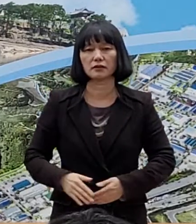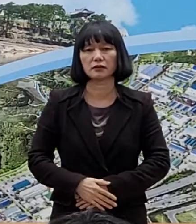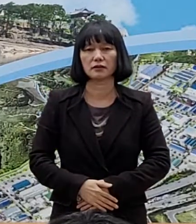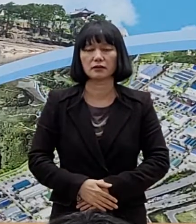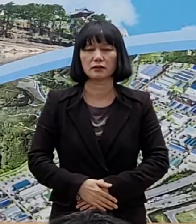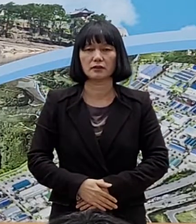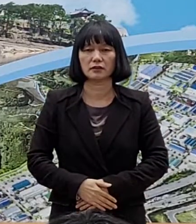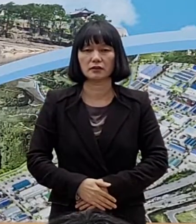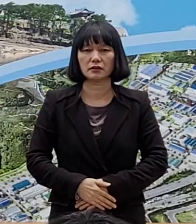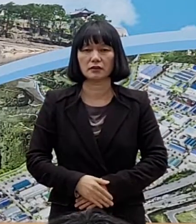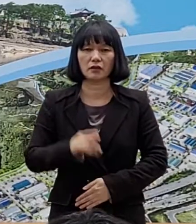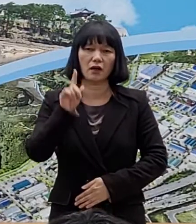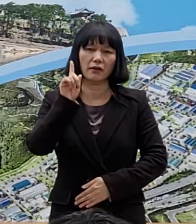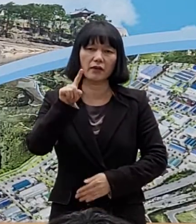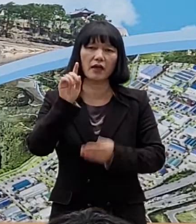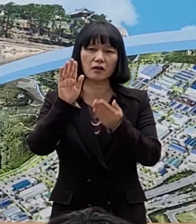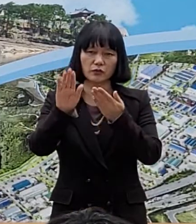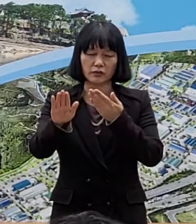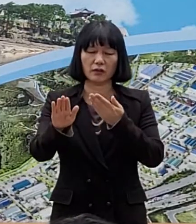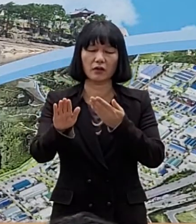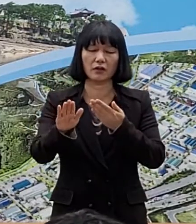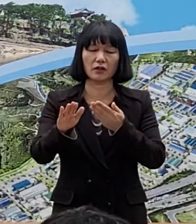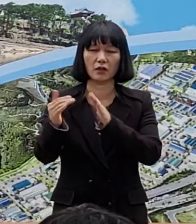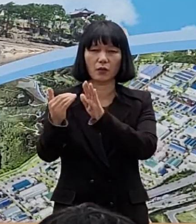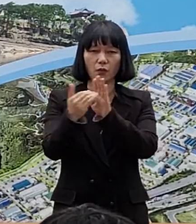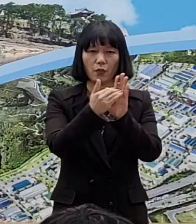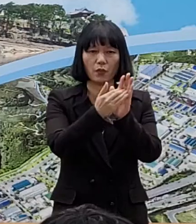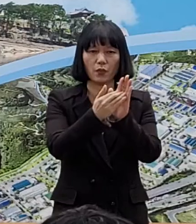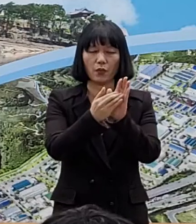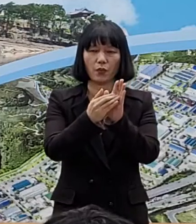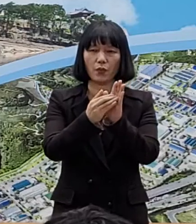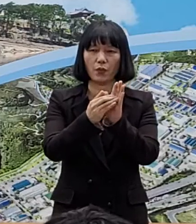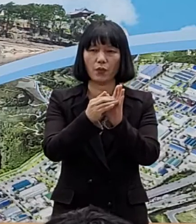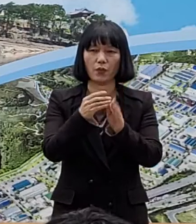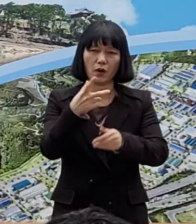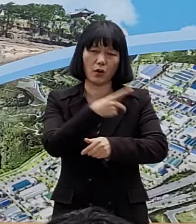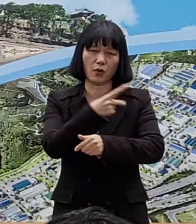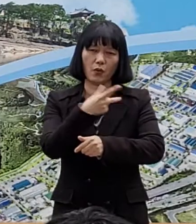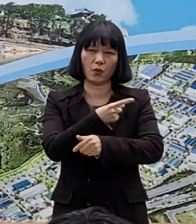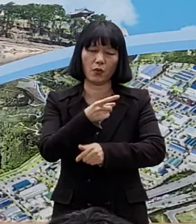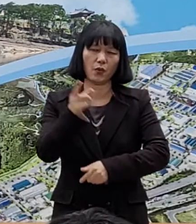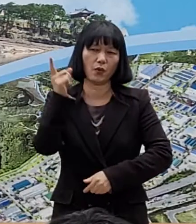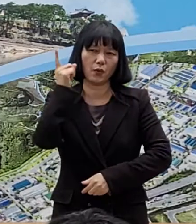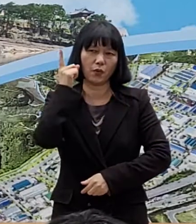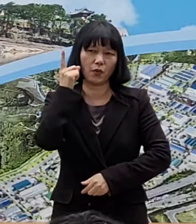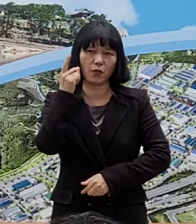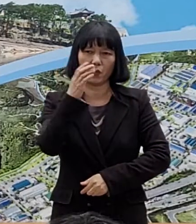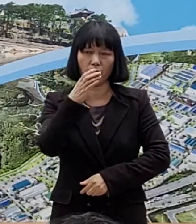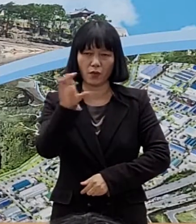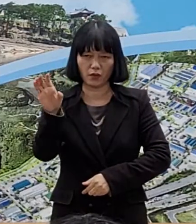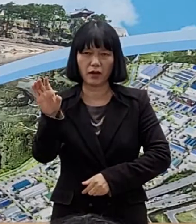내일부터 방역패스 운영이 잠정 중단됩니다.